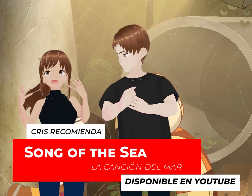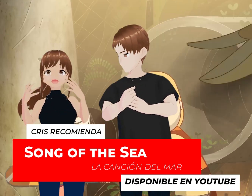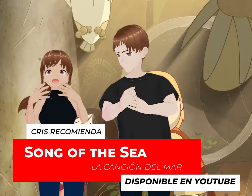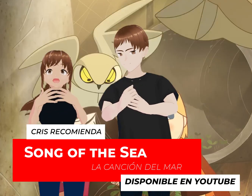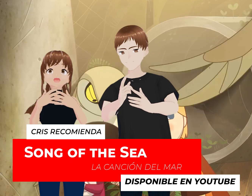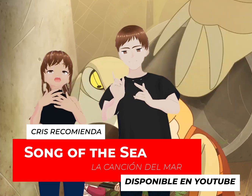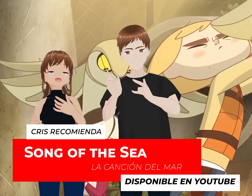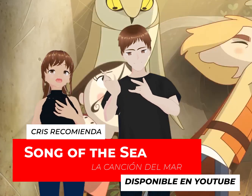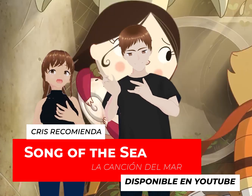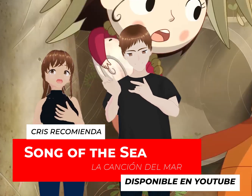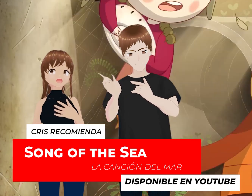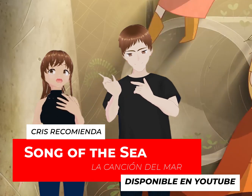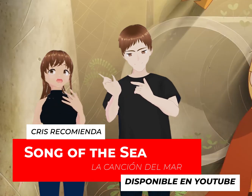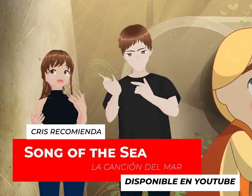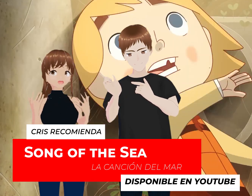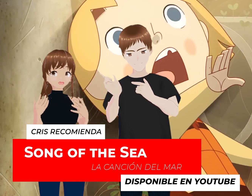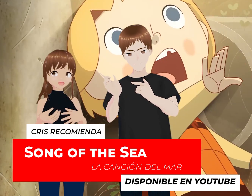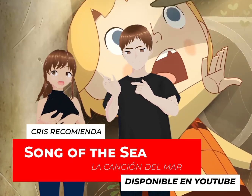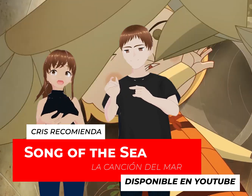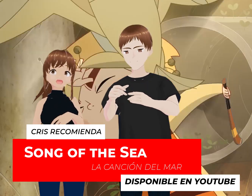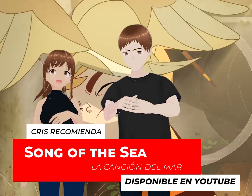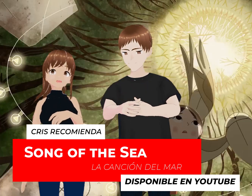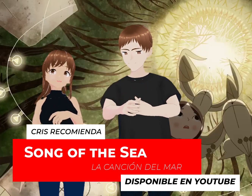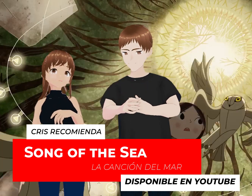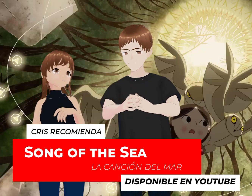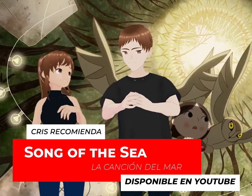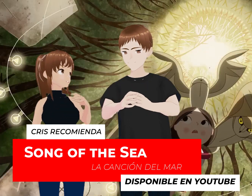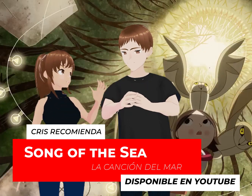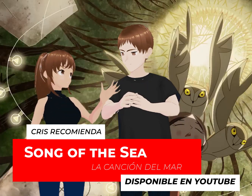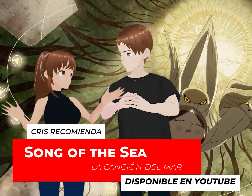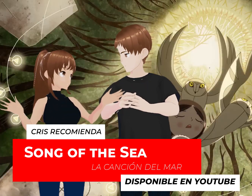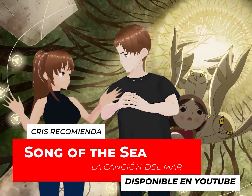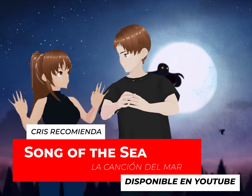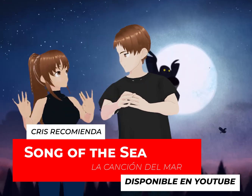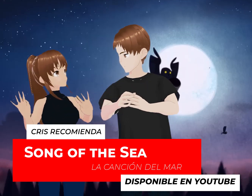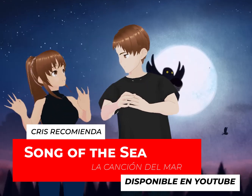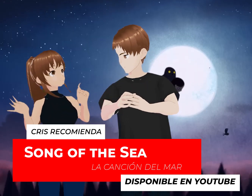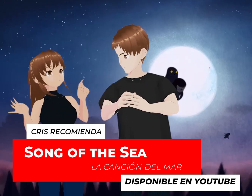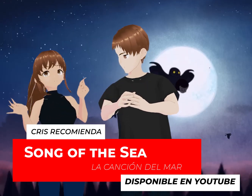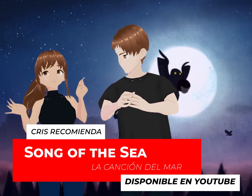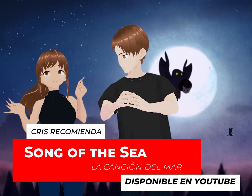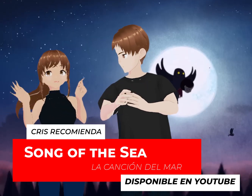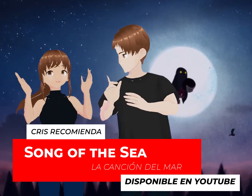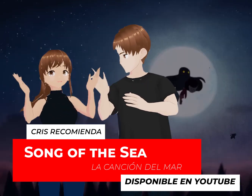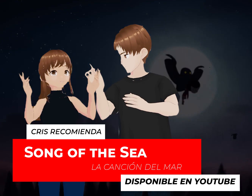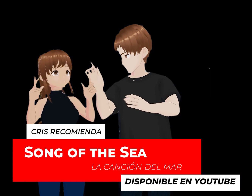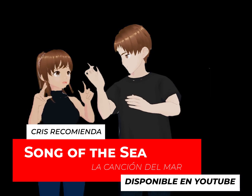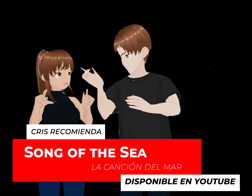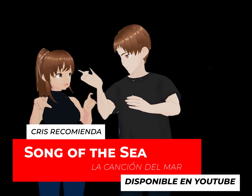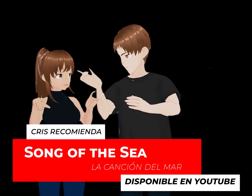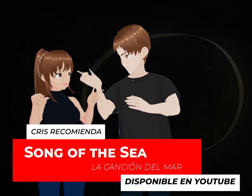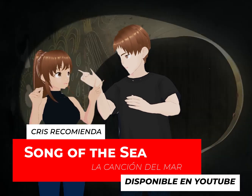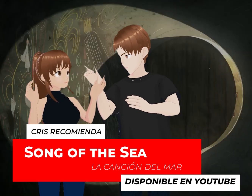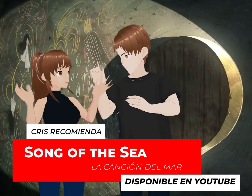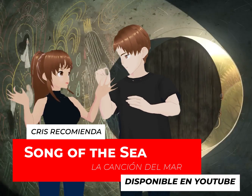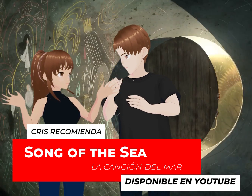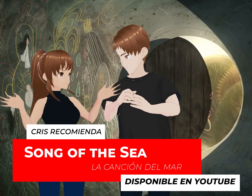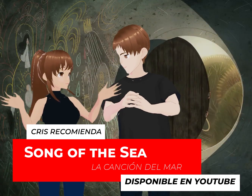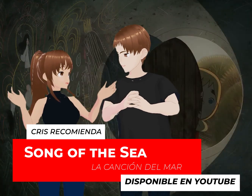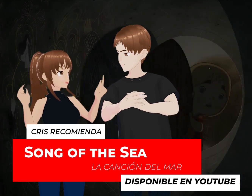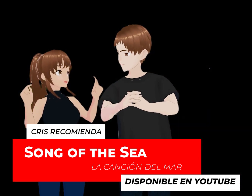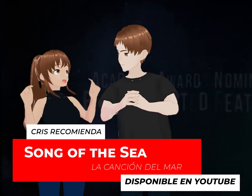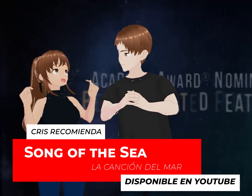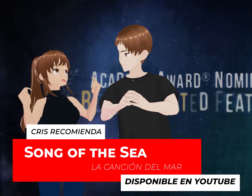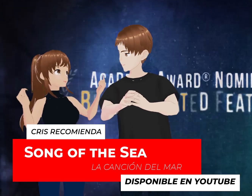donde traen leyendas celtas muy hermosas. Siempre, bueno, yo recuerdo un par o